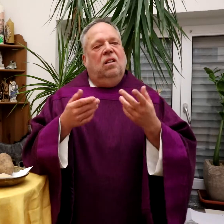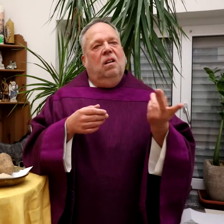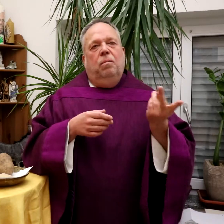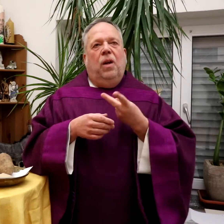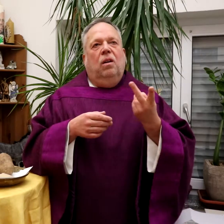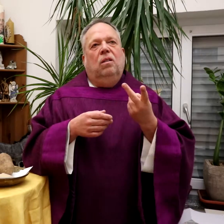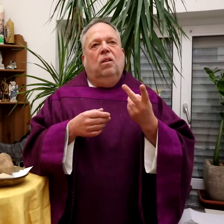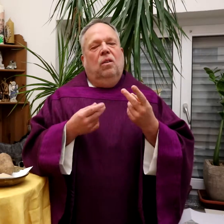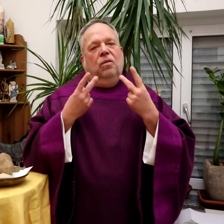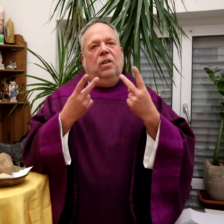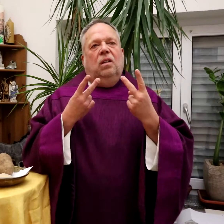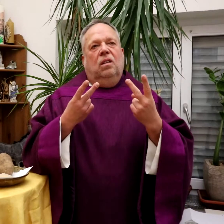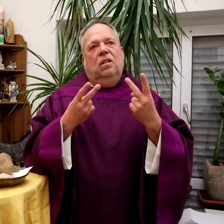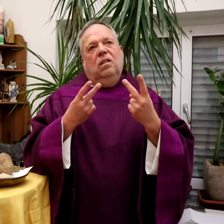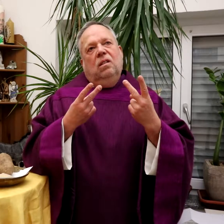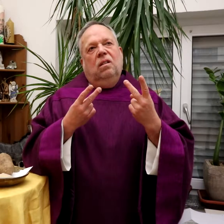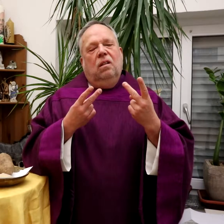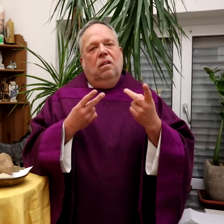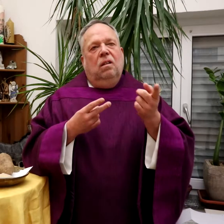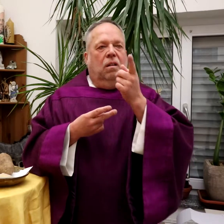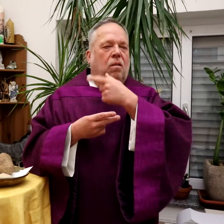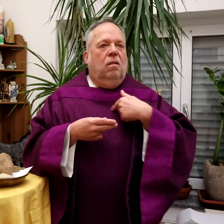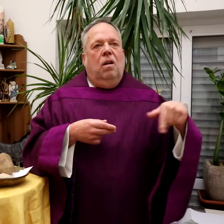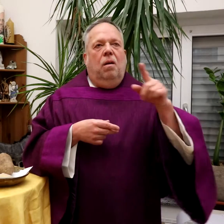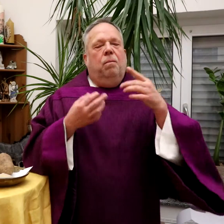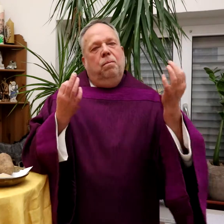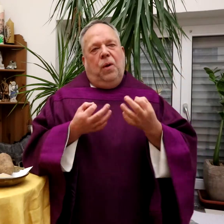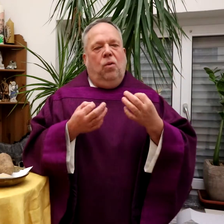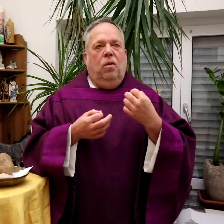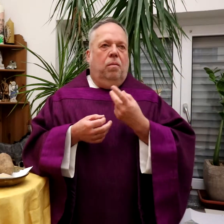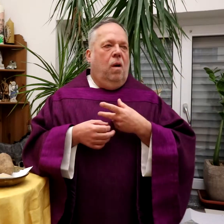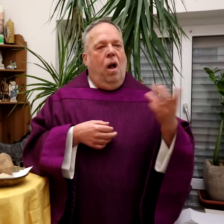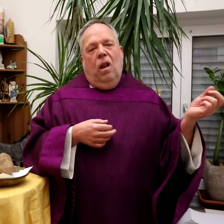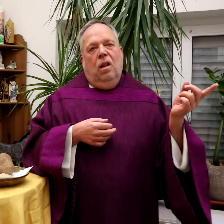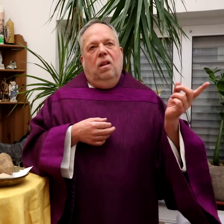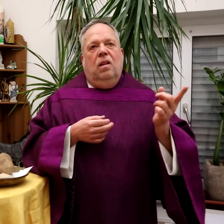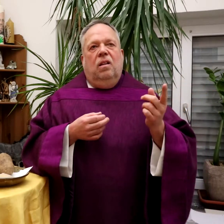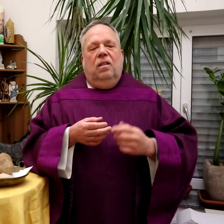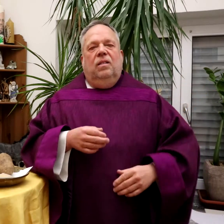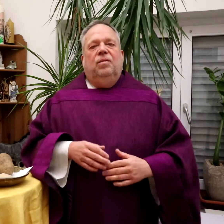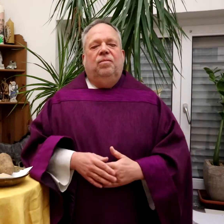Kleine, große, beide sind wichtig. Wir brauchen beide.